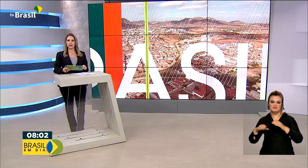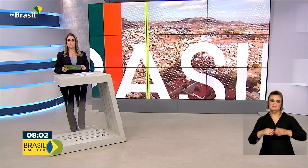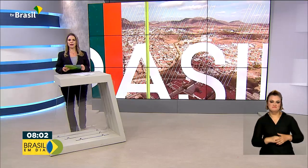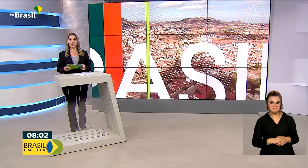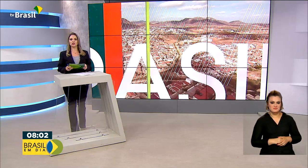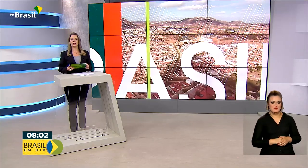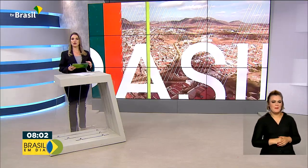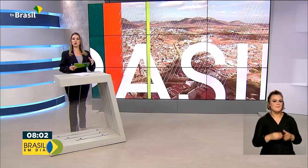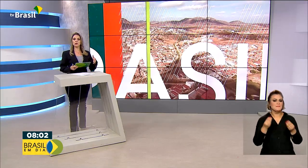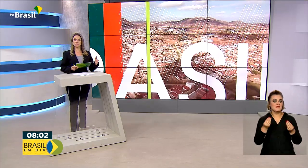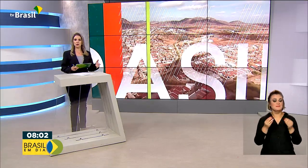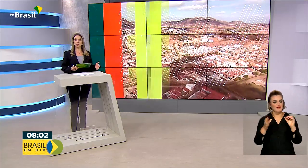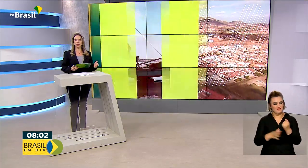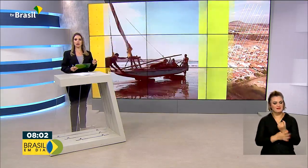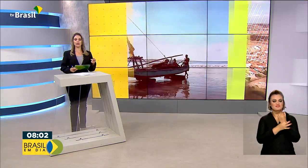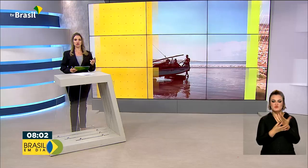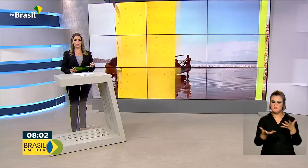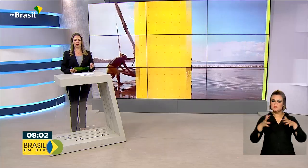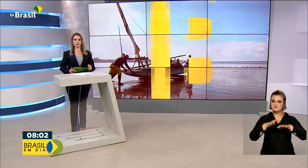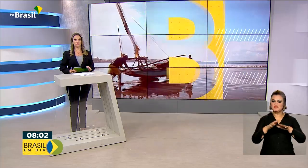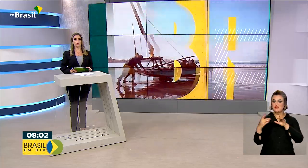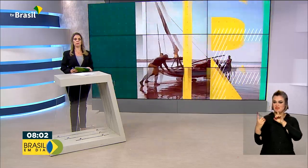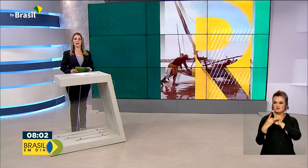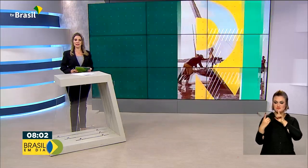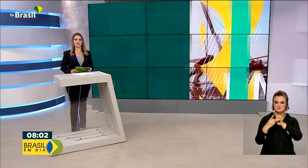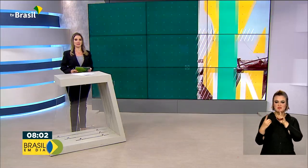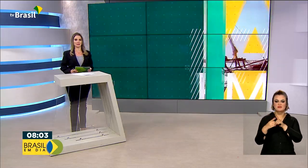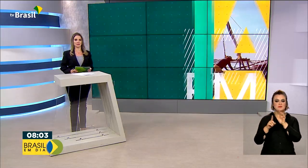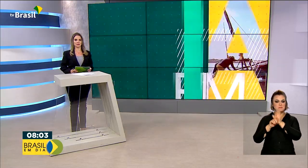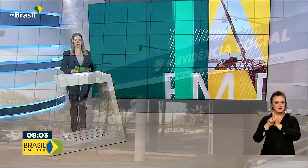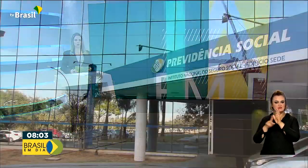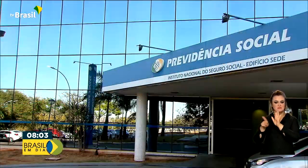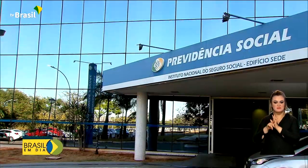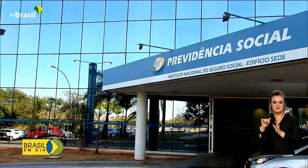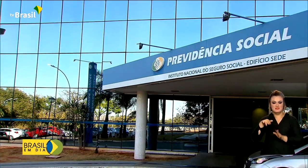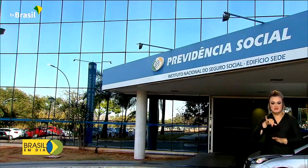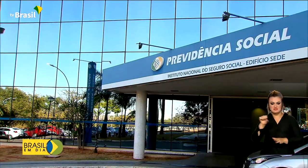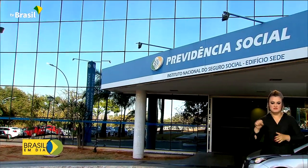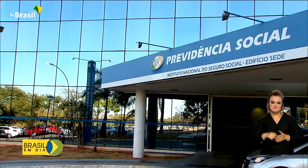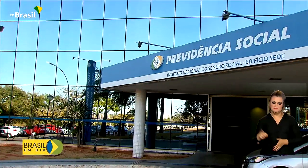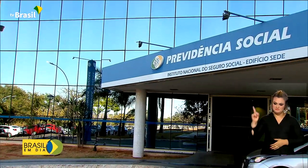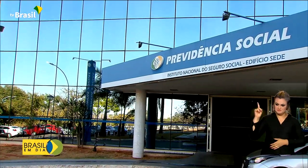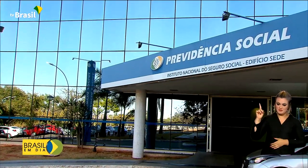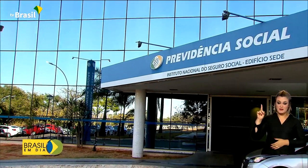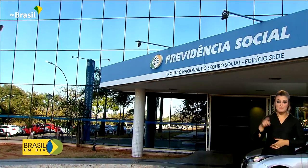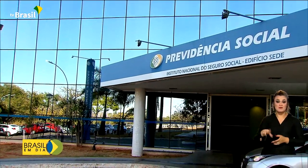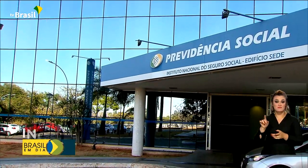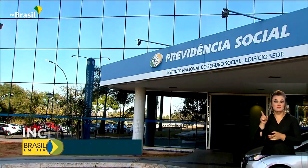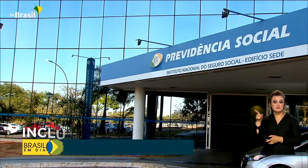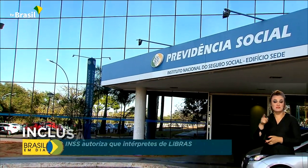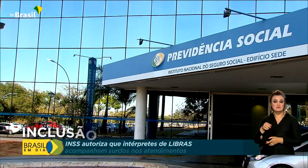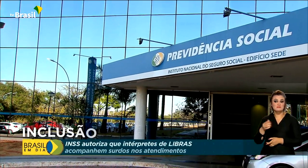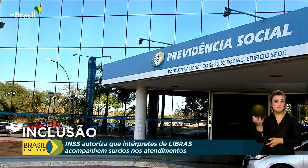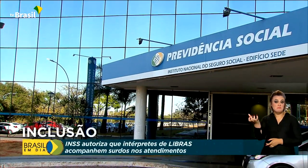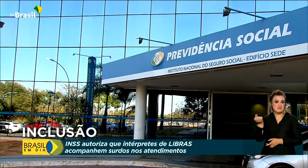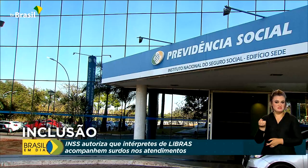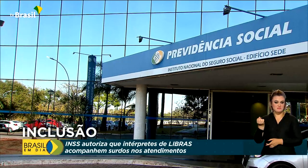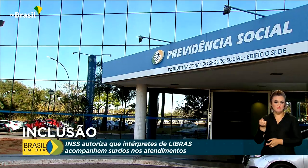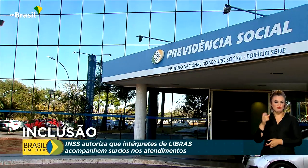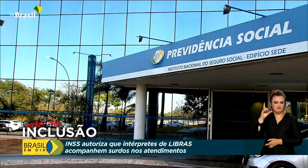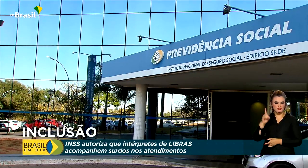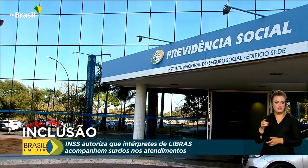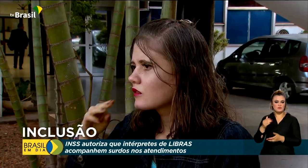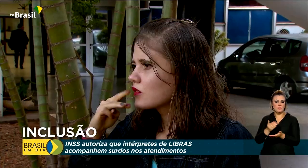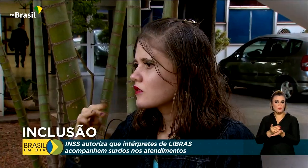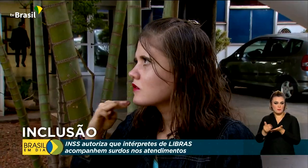A meta é garantir a inclusão em atendimentos e perícias. Para dar entrada no benefício de prestação